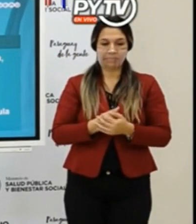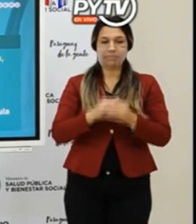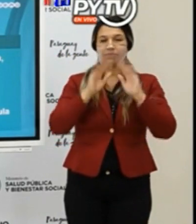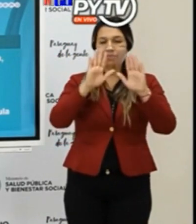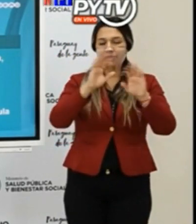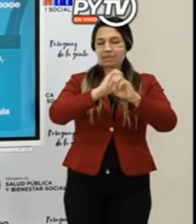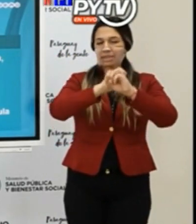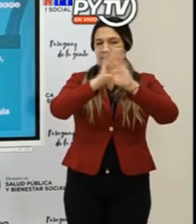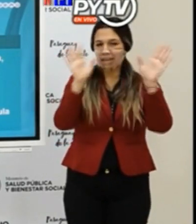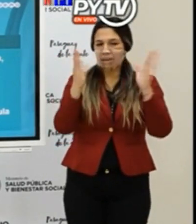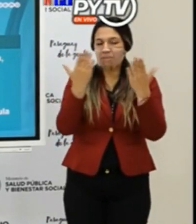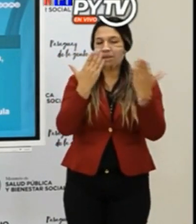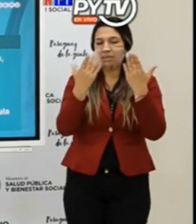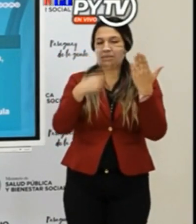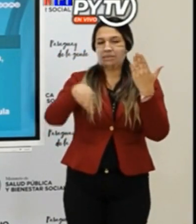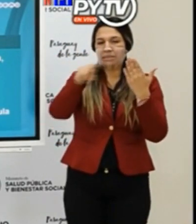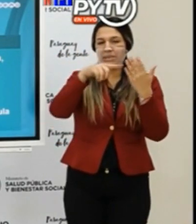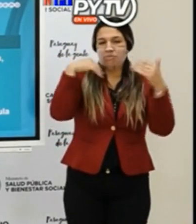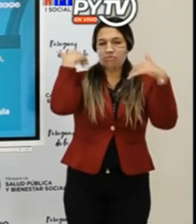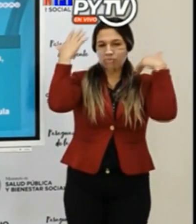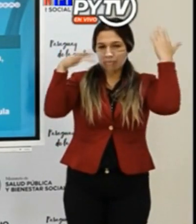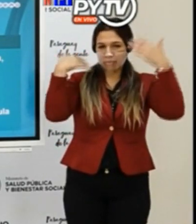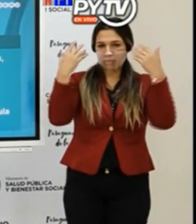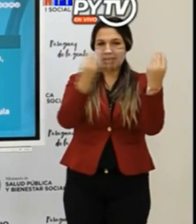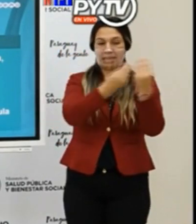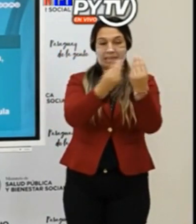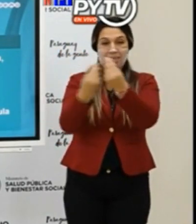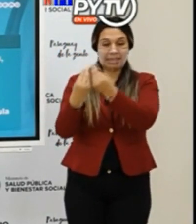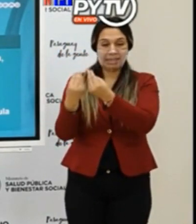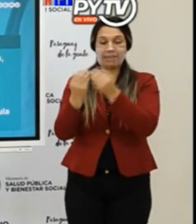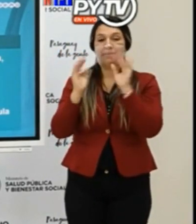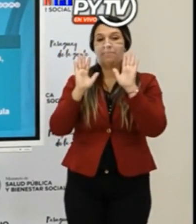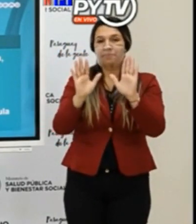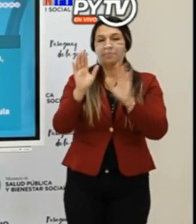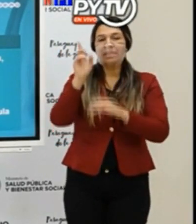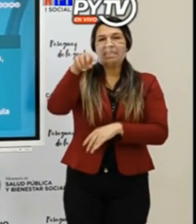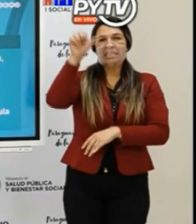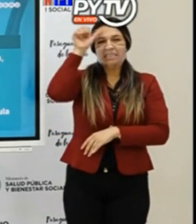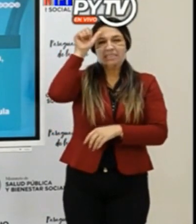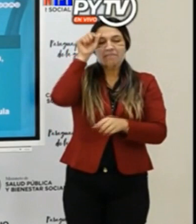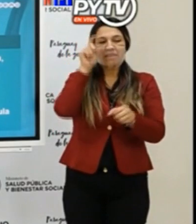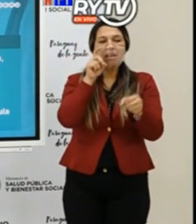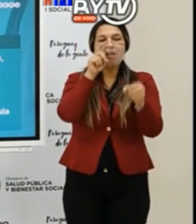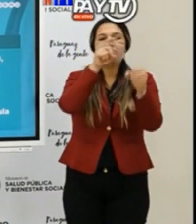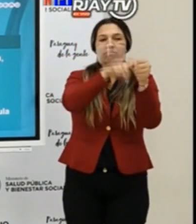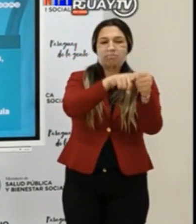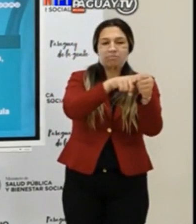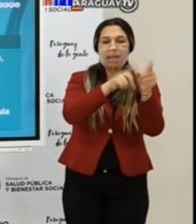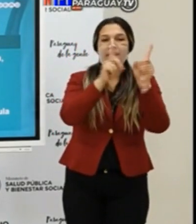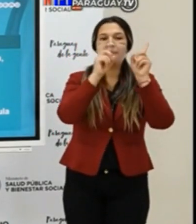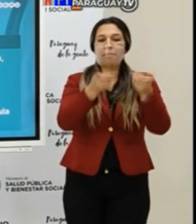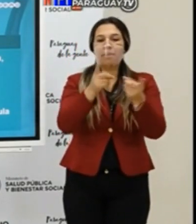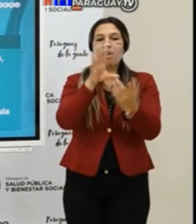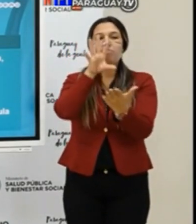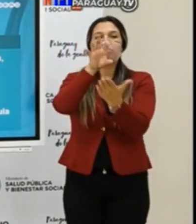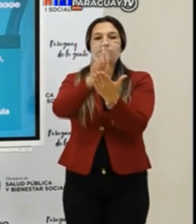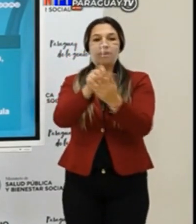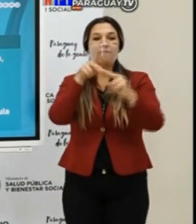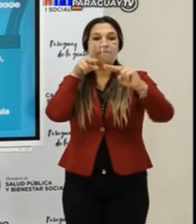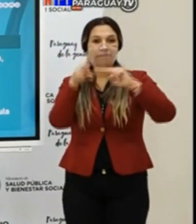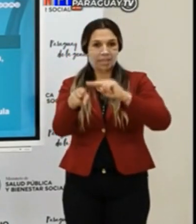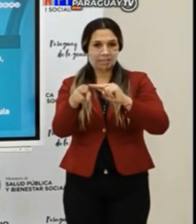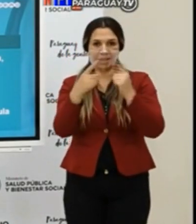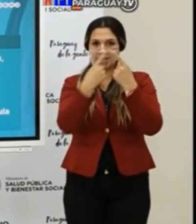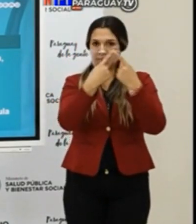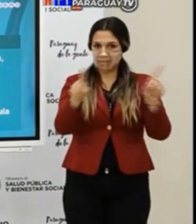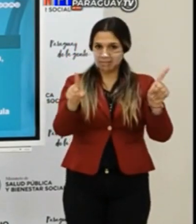porque creo que genera también una confusión en la ciudadanía lo que significa registro y agendamiento. El registro es